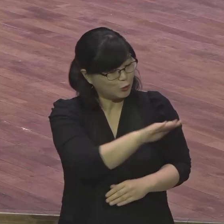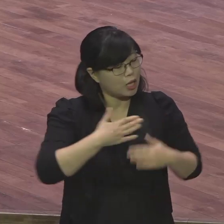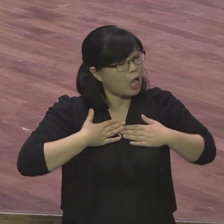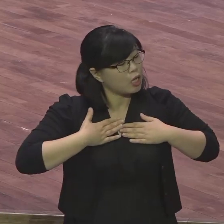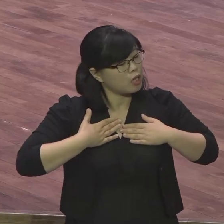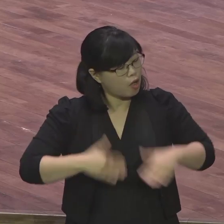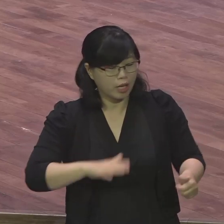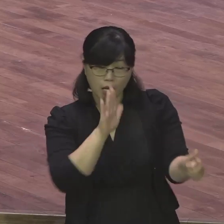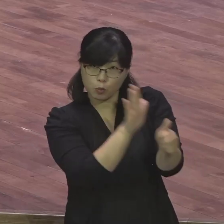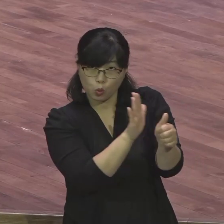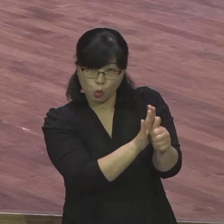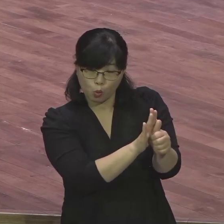강구하신다